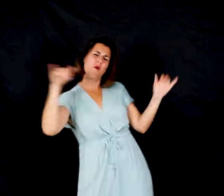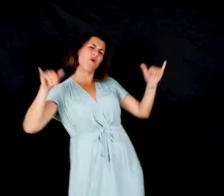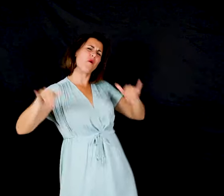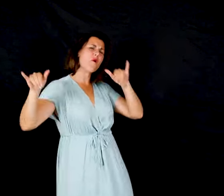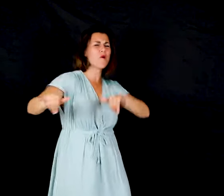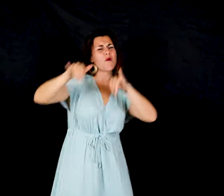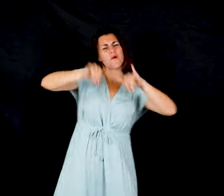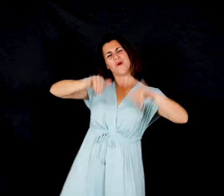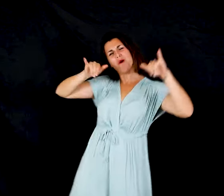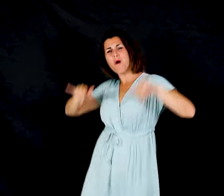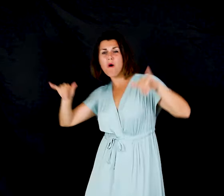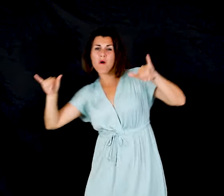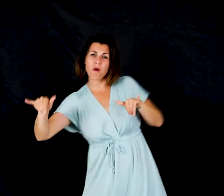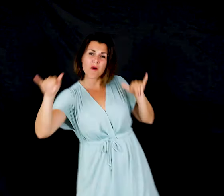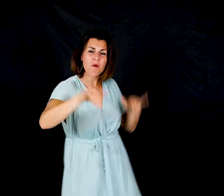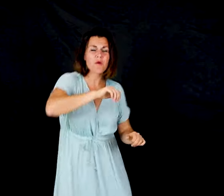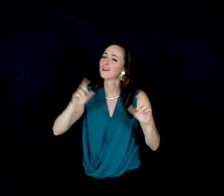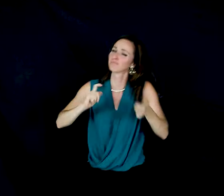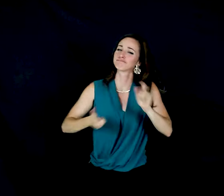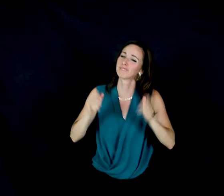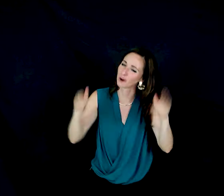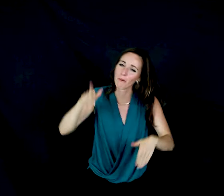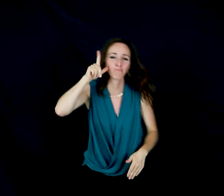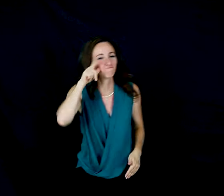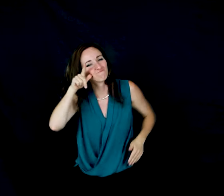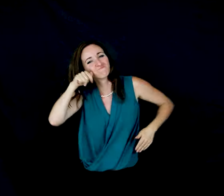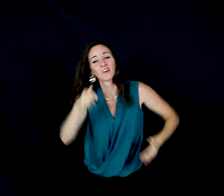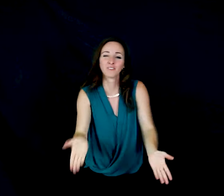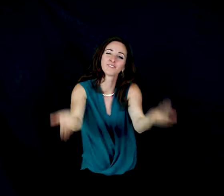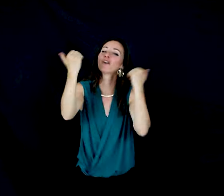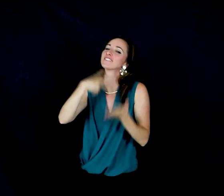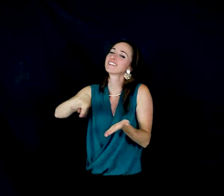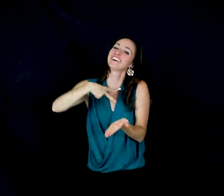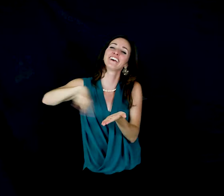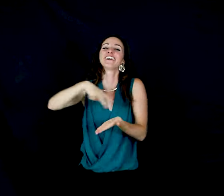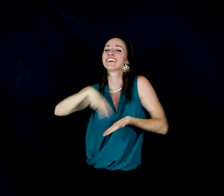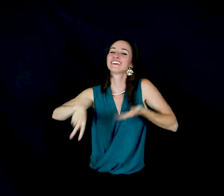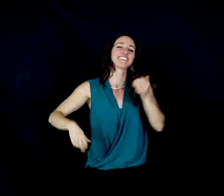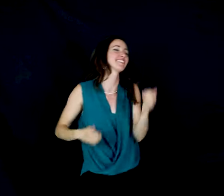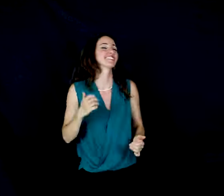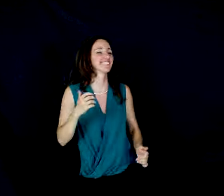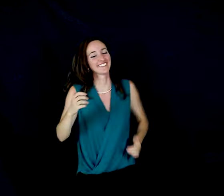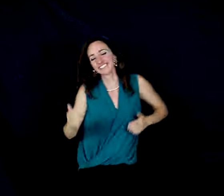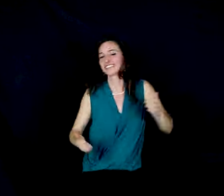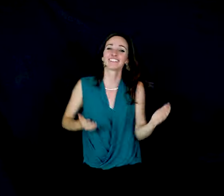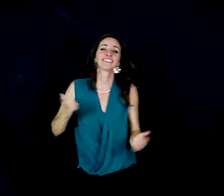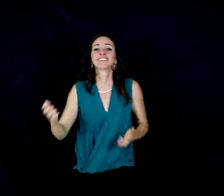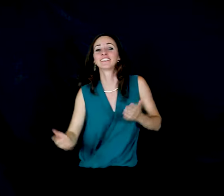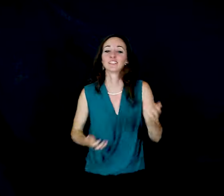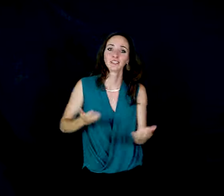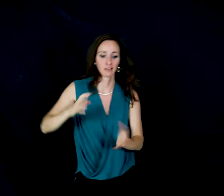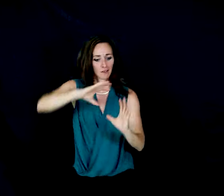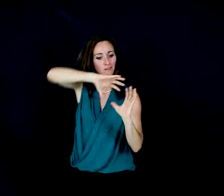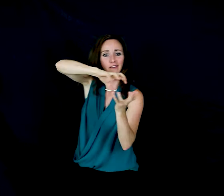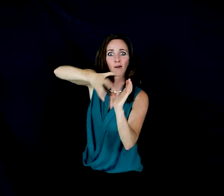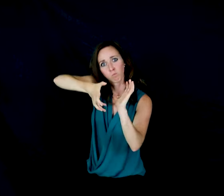oh oh oh oh Vaille que vaille Danser Oh oh oh